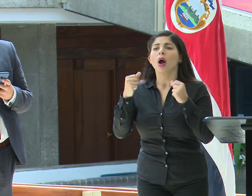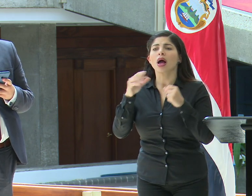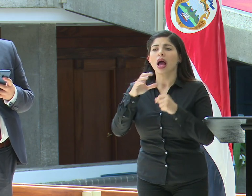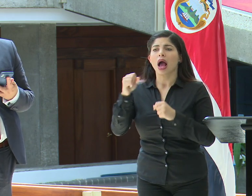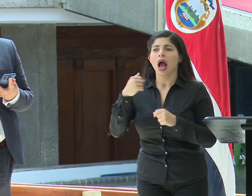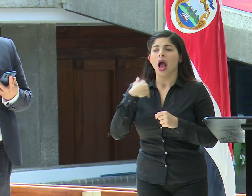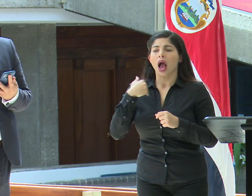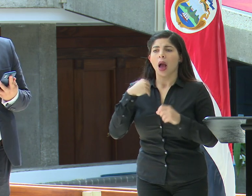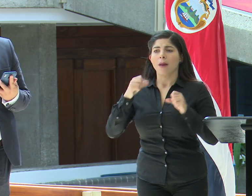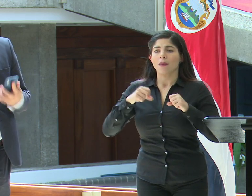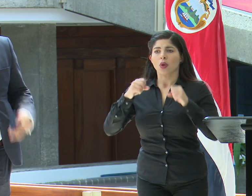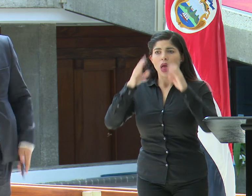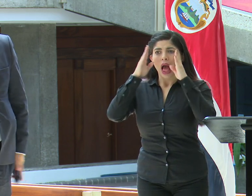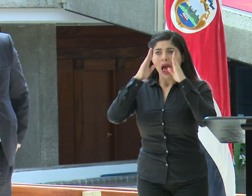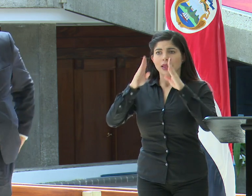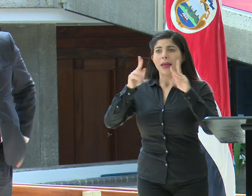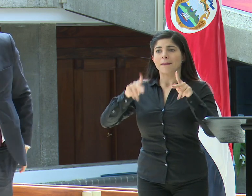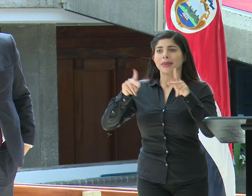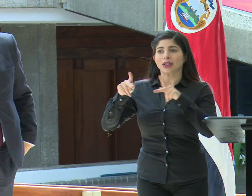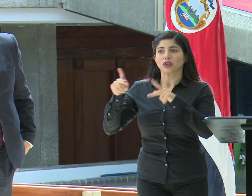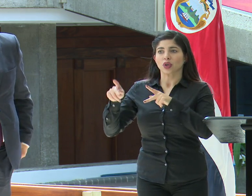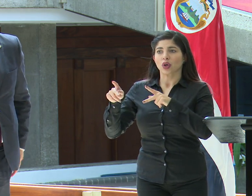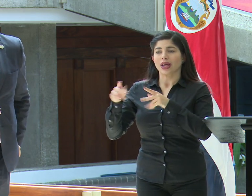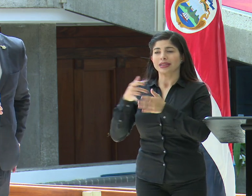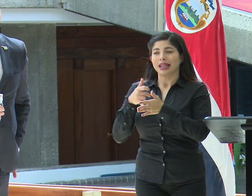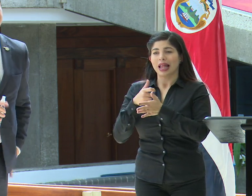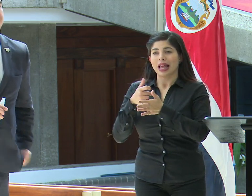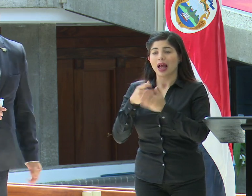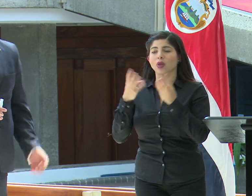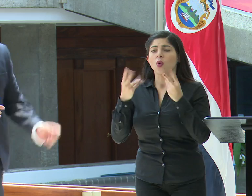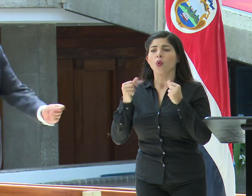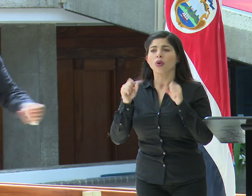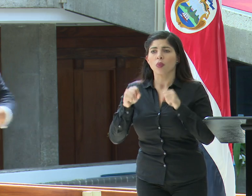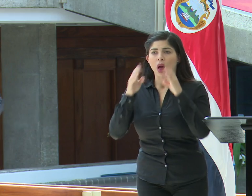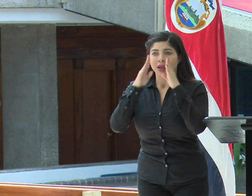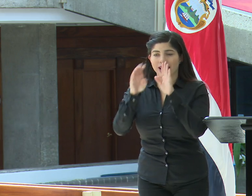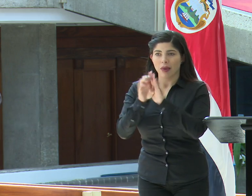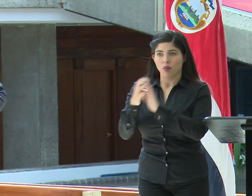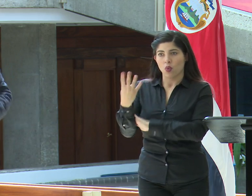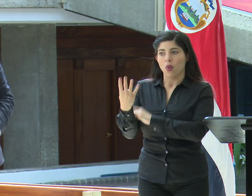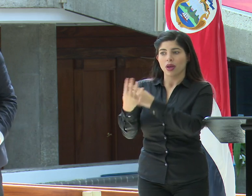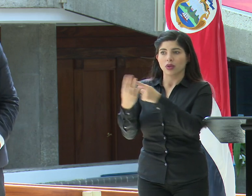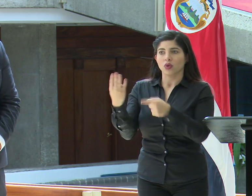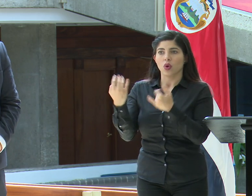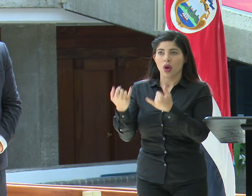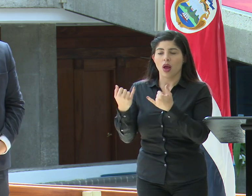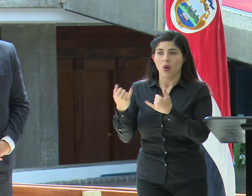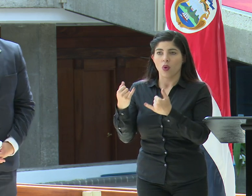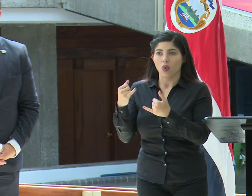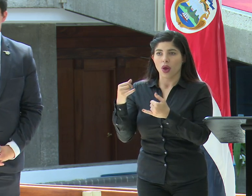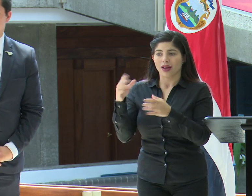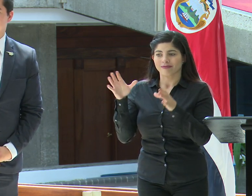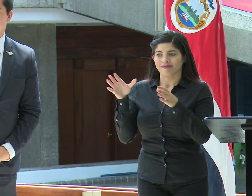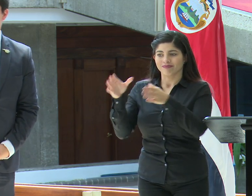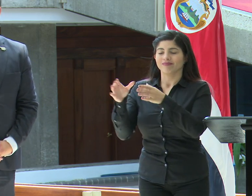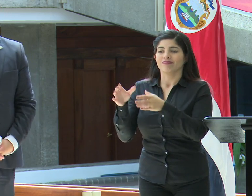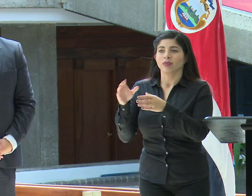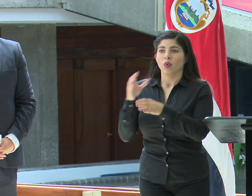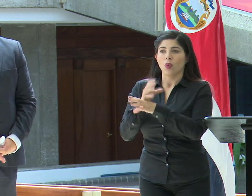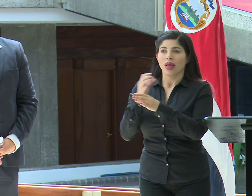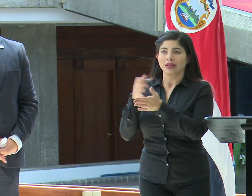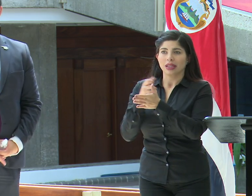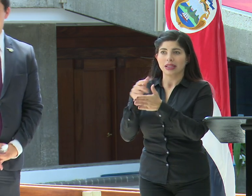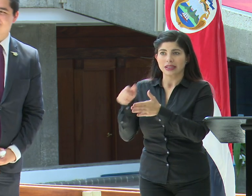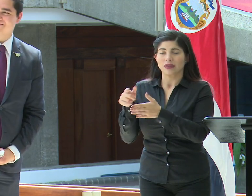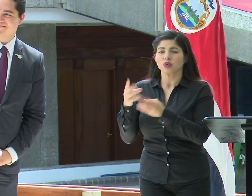para la atención de personas en condición delicada, como estos cuatro que están en las UCI, digamos,